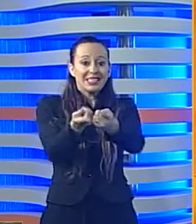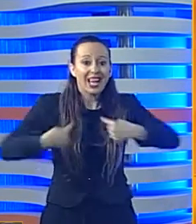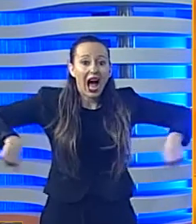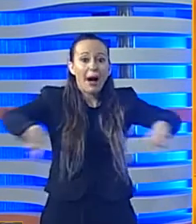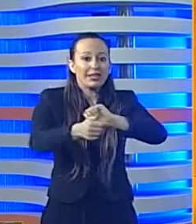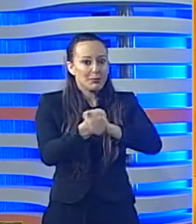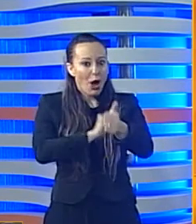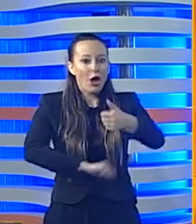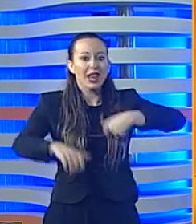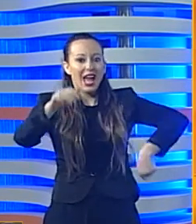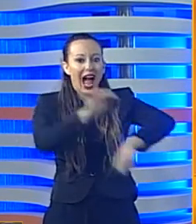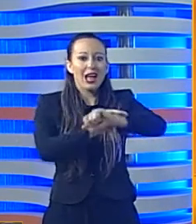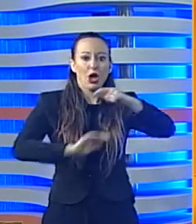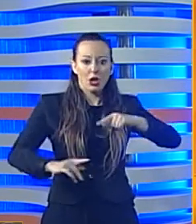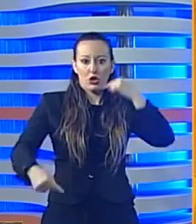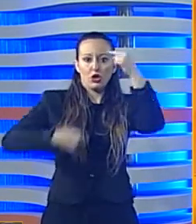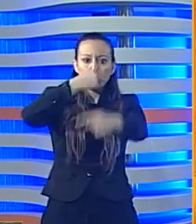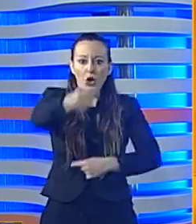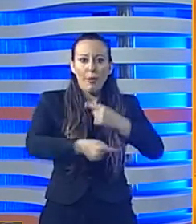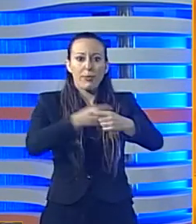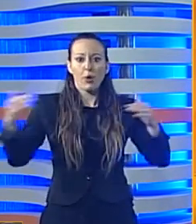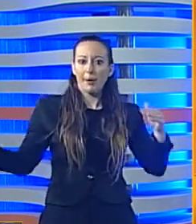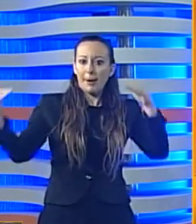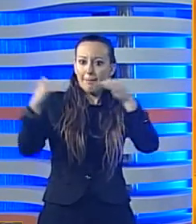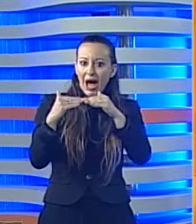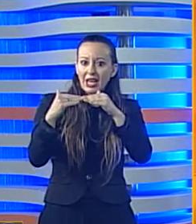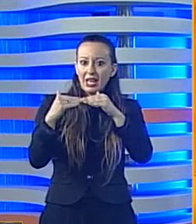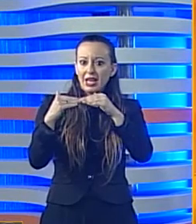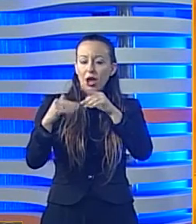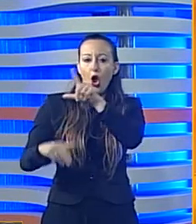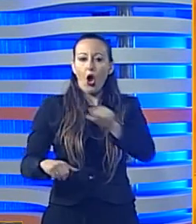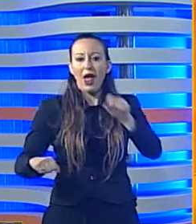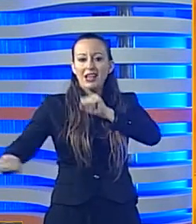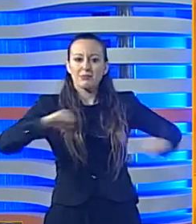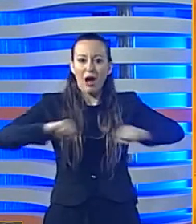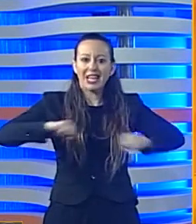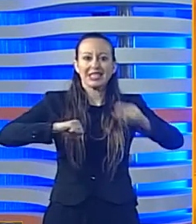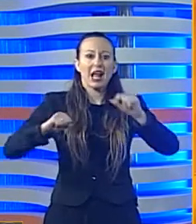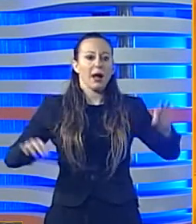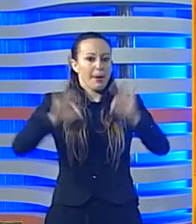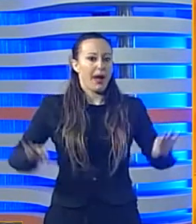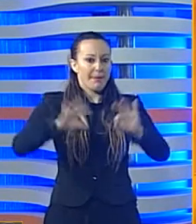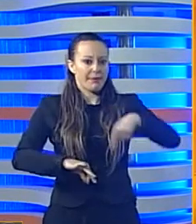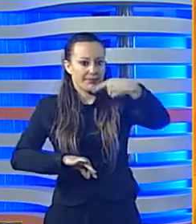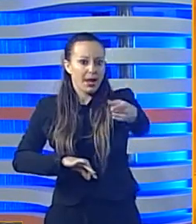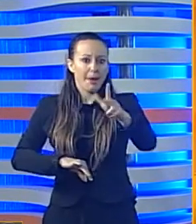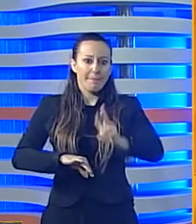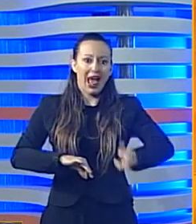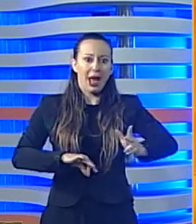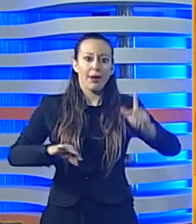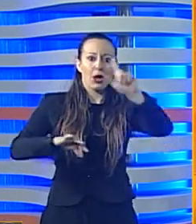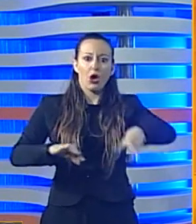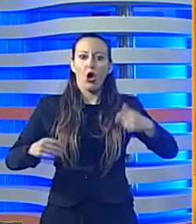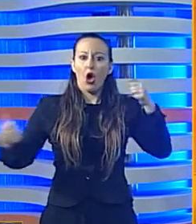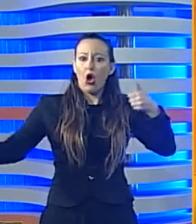Siamo allo sport, il calcio. Dopo il pari con lo Spezia il Palermo